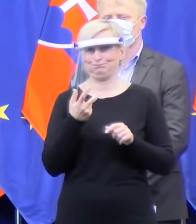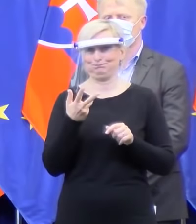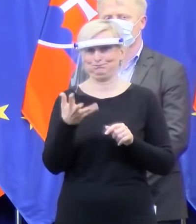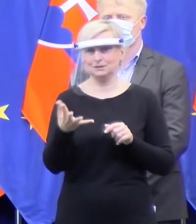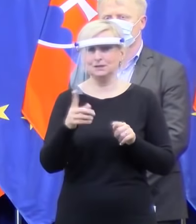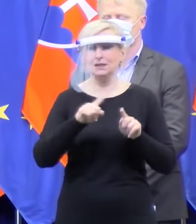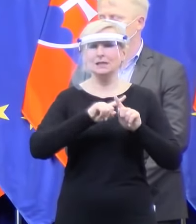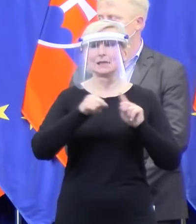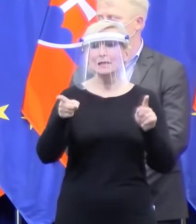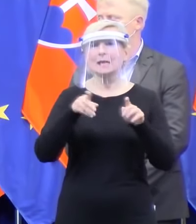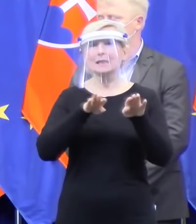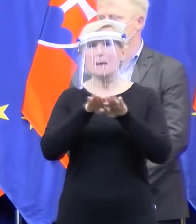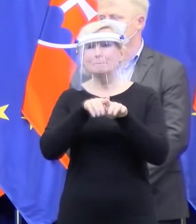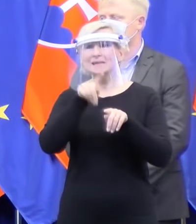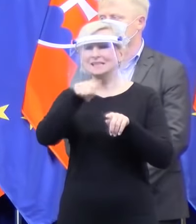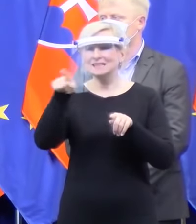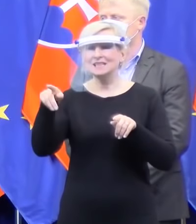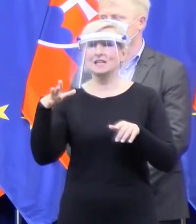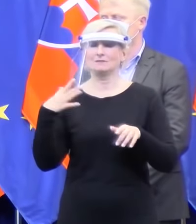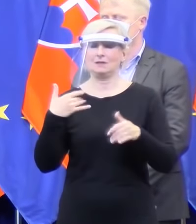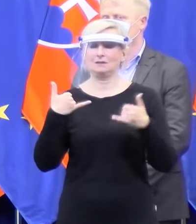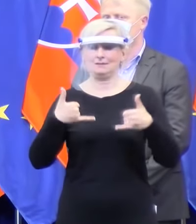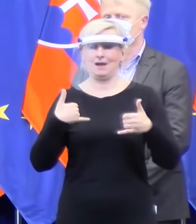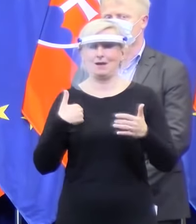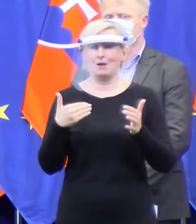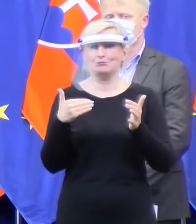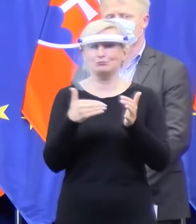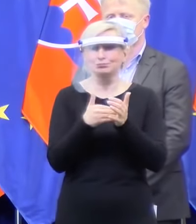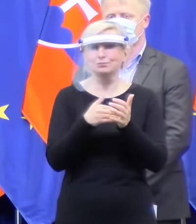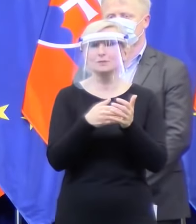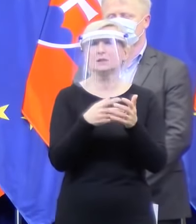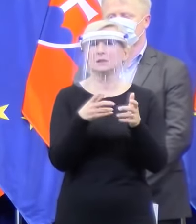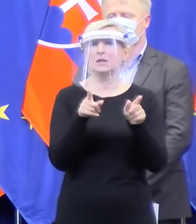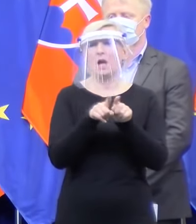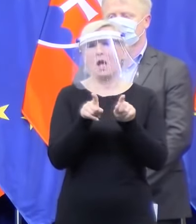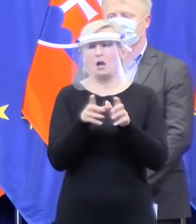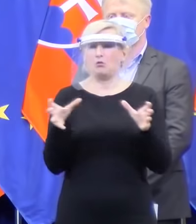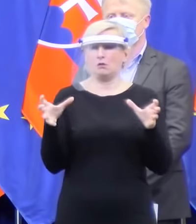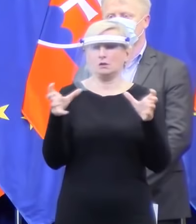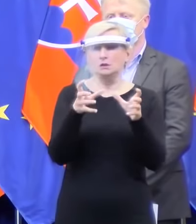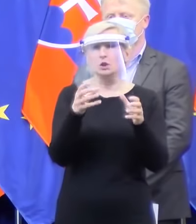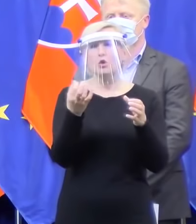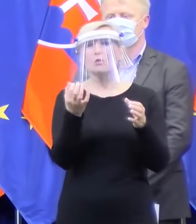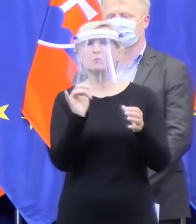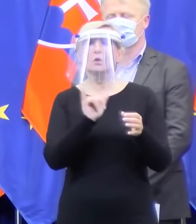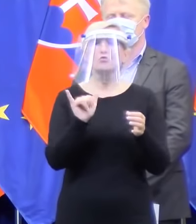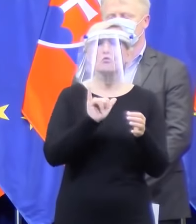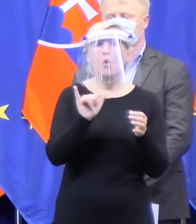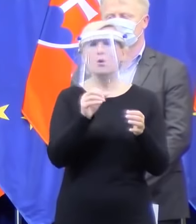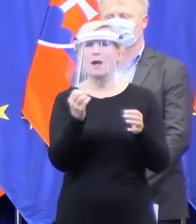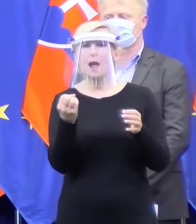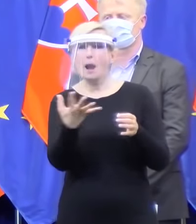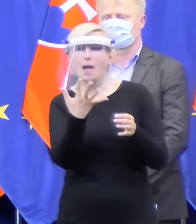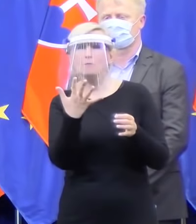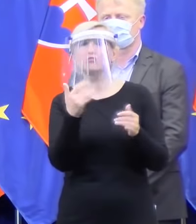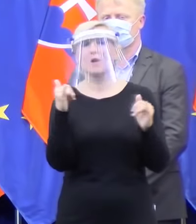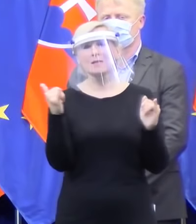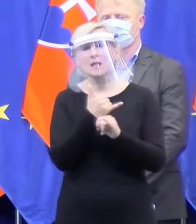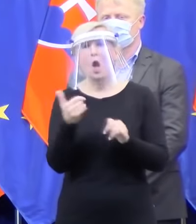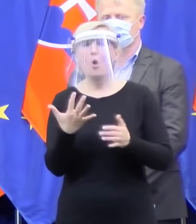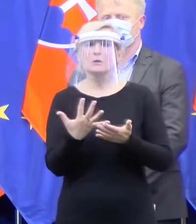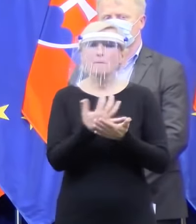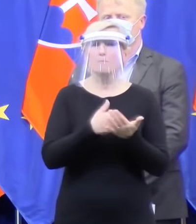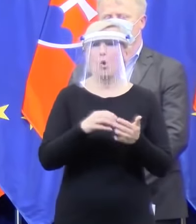jednoducho dať nejakým spôsobom dokopy, aby sme nevyužívali x aplikácie, ale aby sme mohli použiť len naozaj jednu.